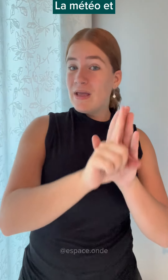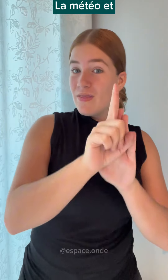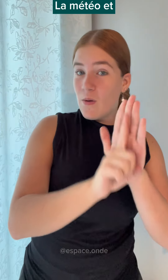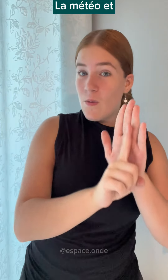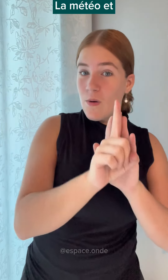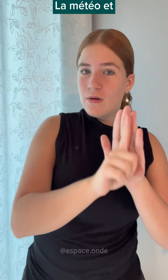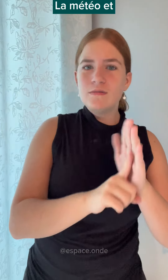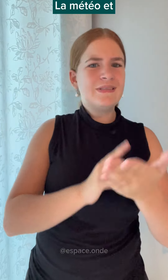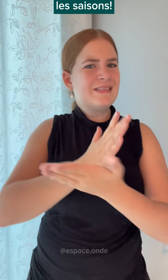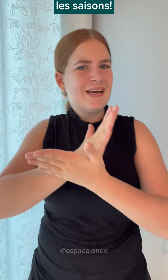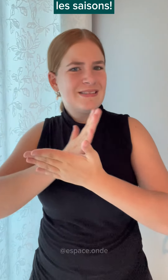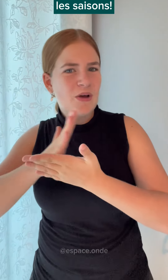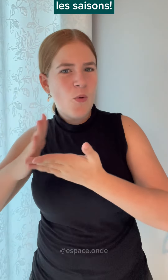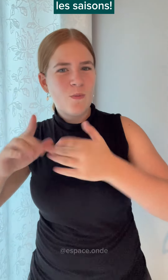météo et les saisons